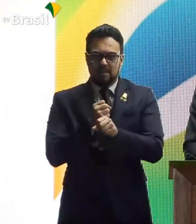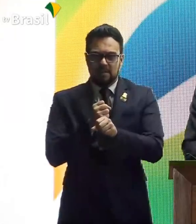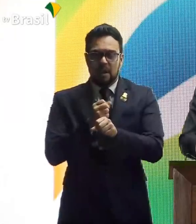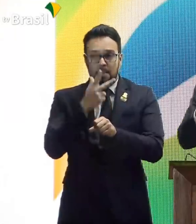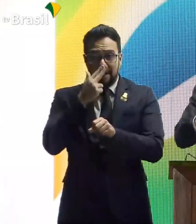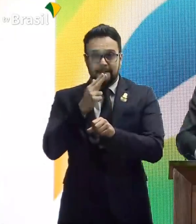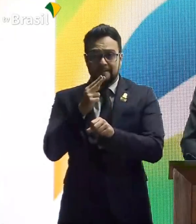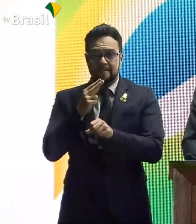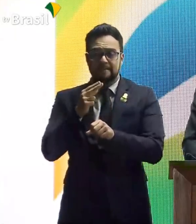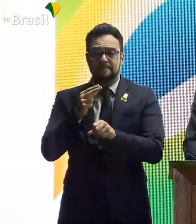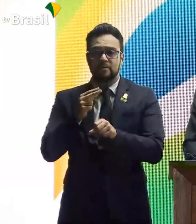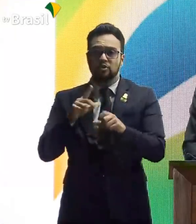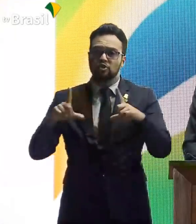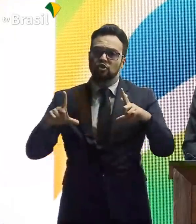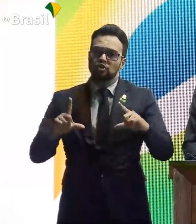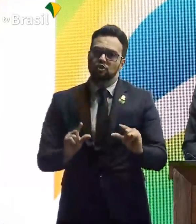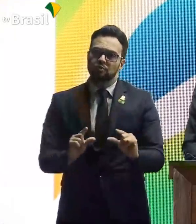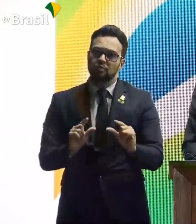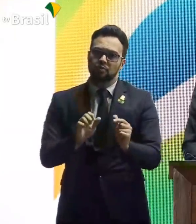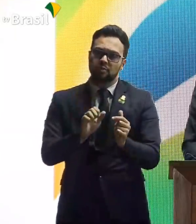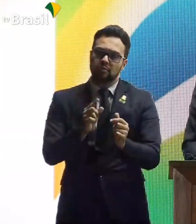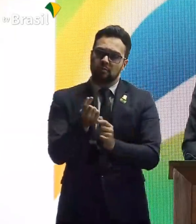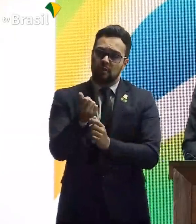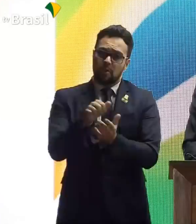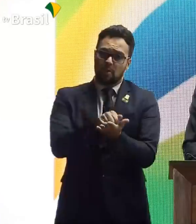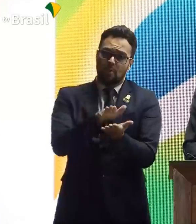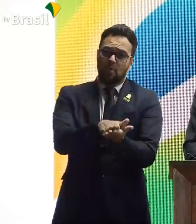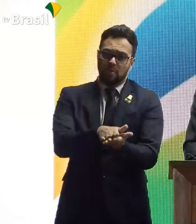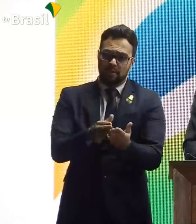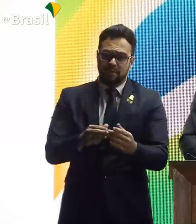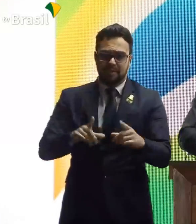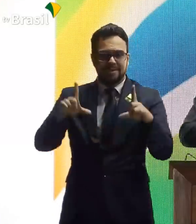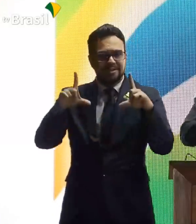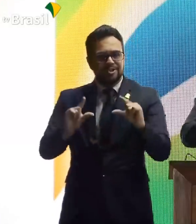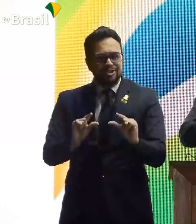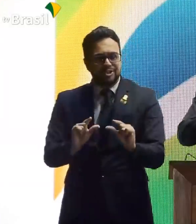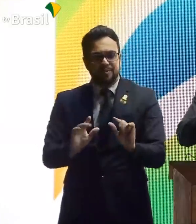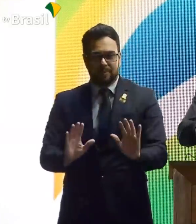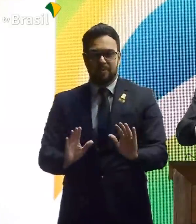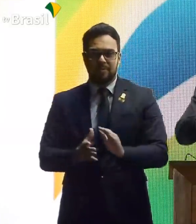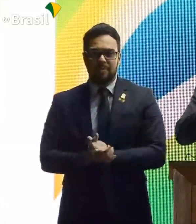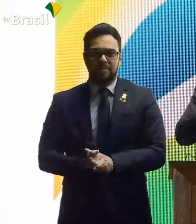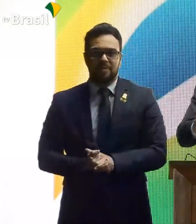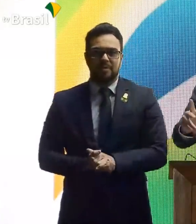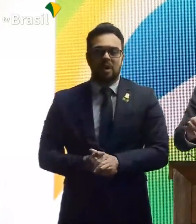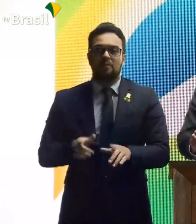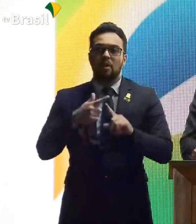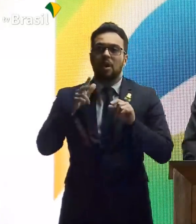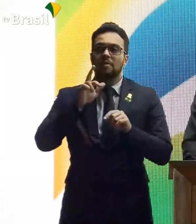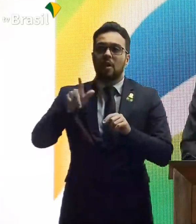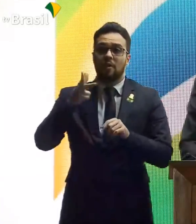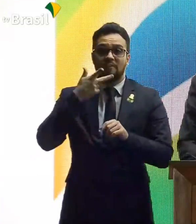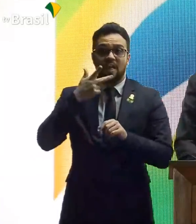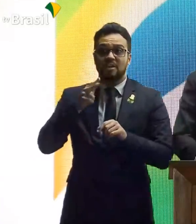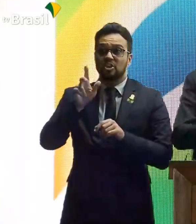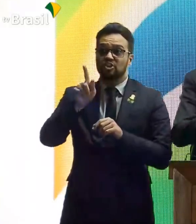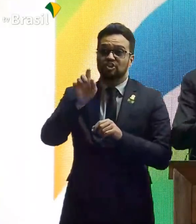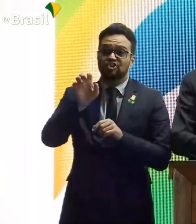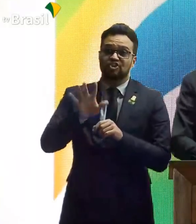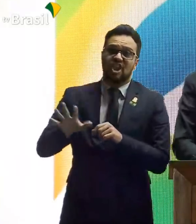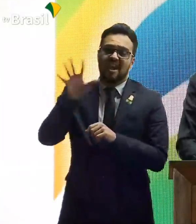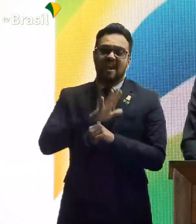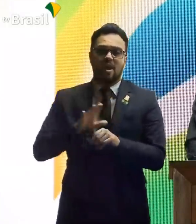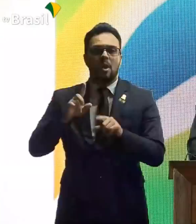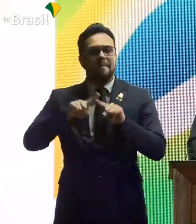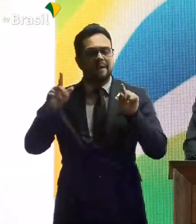fiscais. Diminuiu o valor de multa. Eles não tinham como achacar mais. Não estou generalizando aqui. Mas,